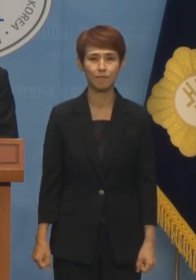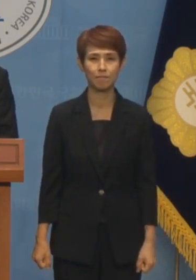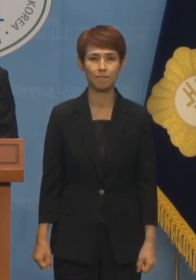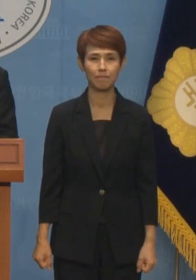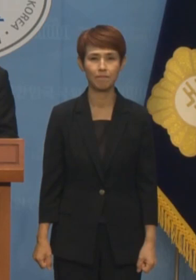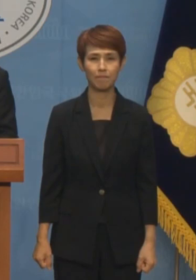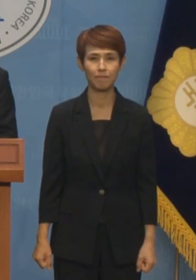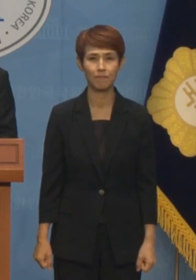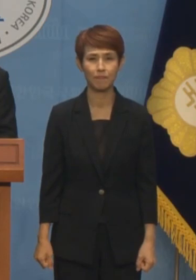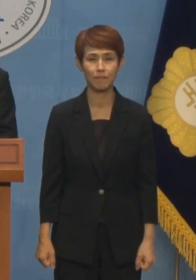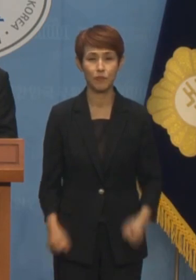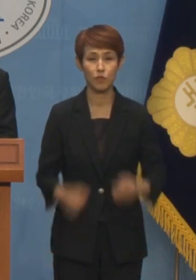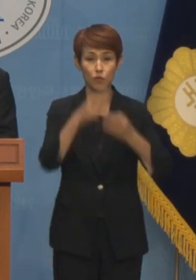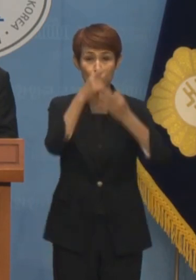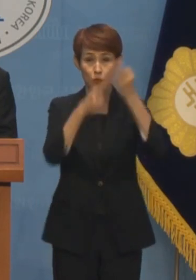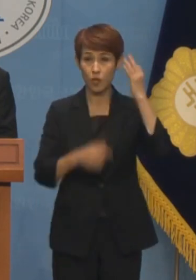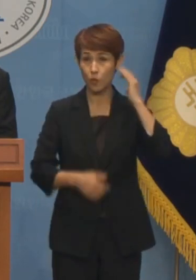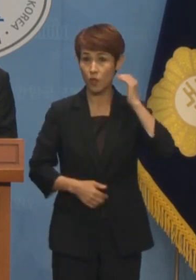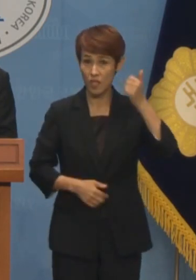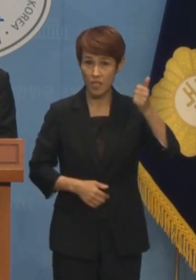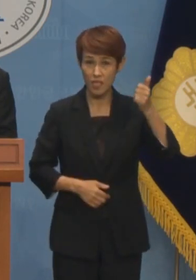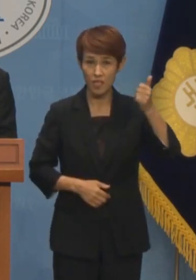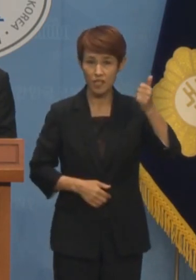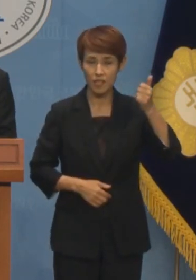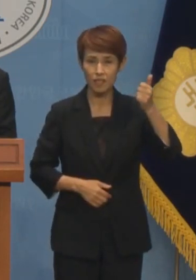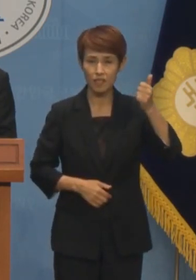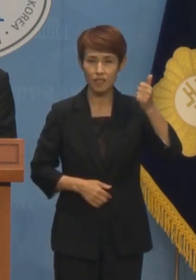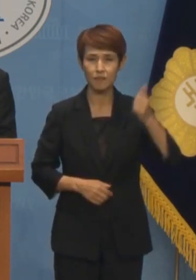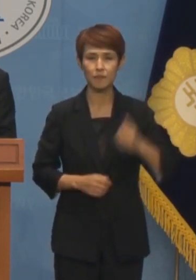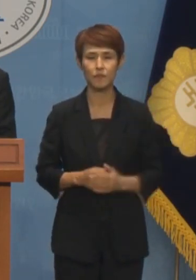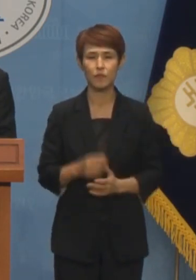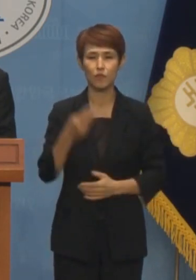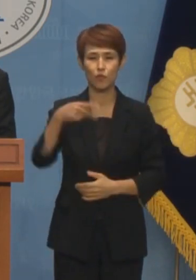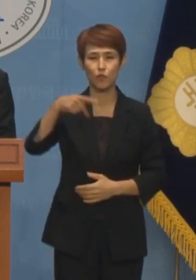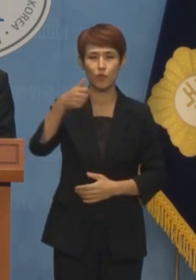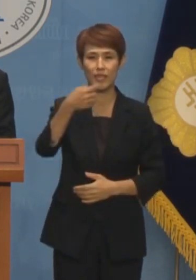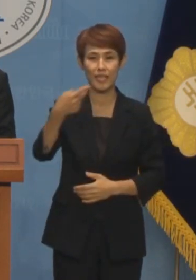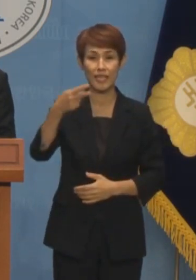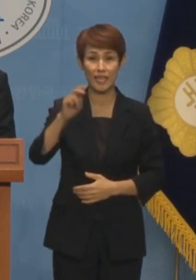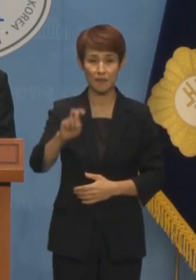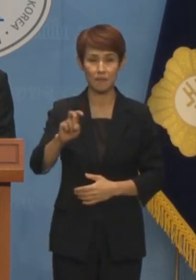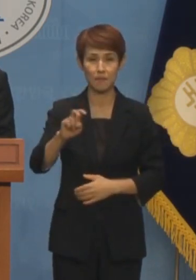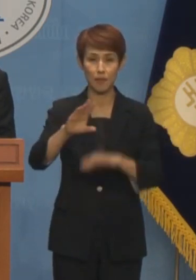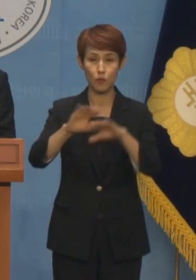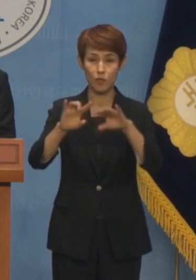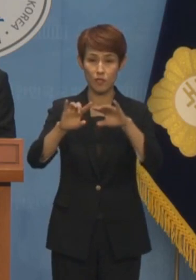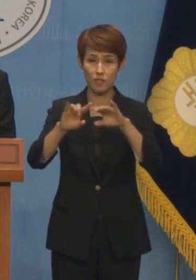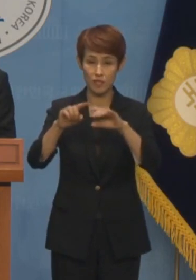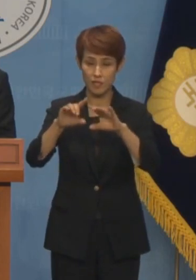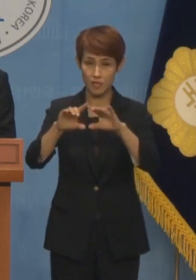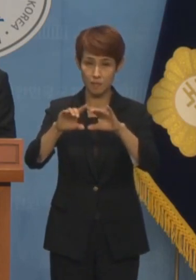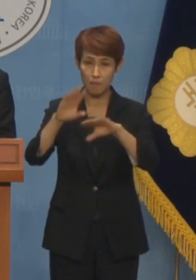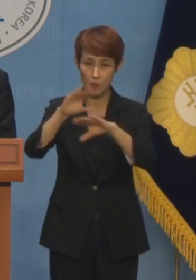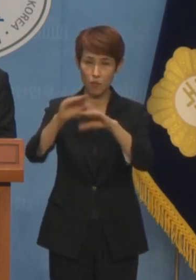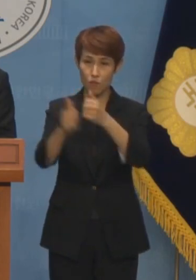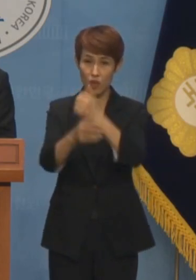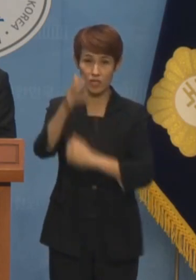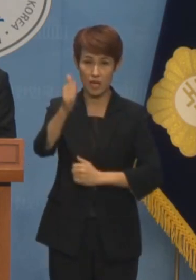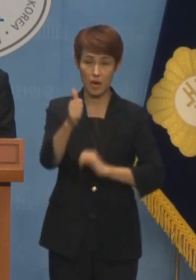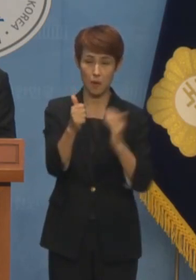윤석열 대통령이 민원사주 류이림 방심위원장을 감싸는 것은 방송장악을 위해